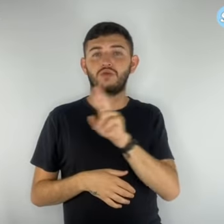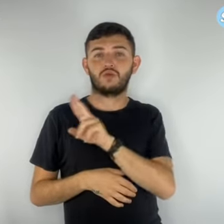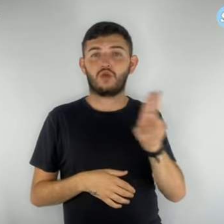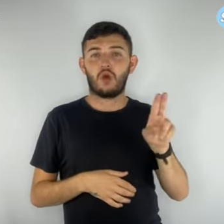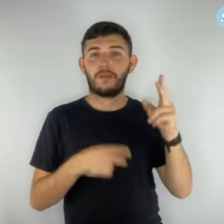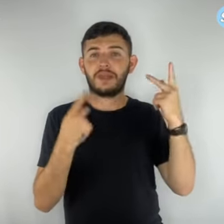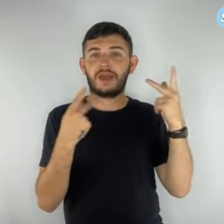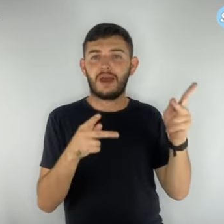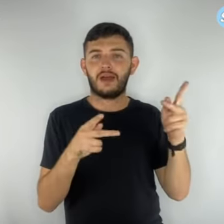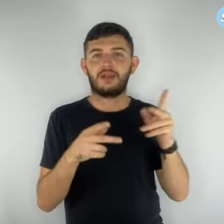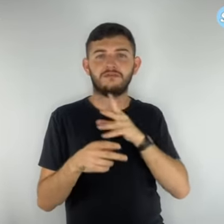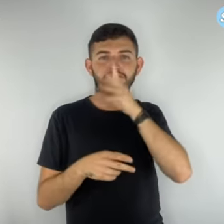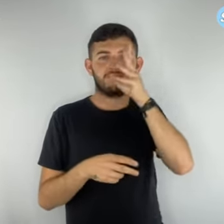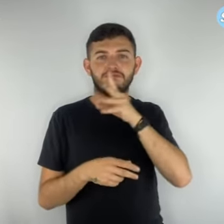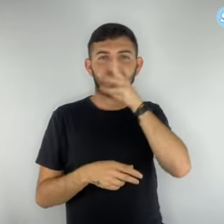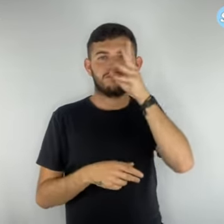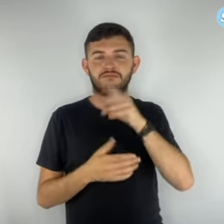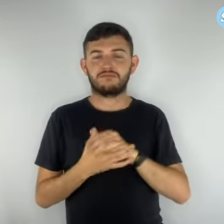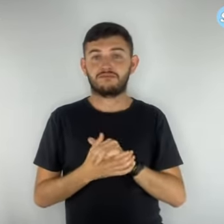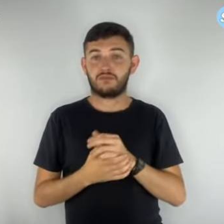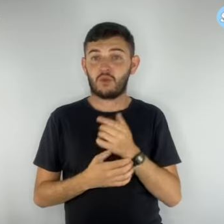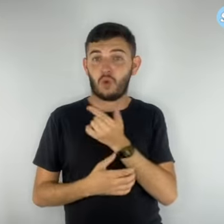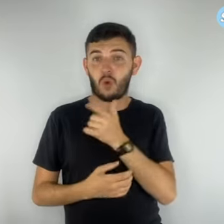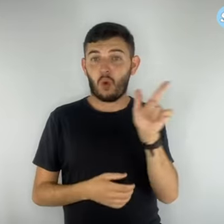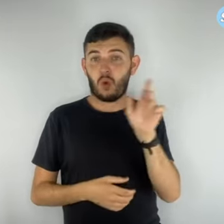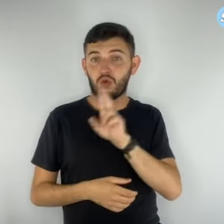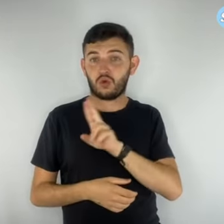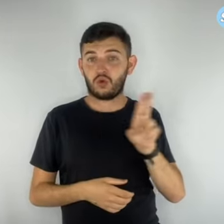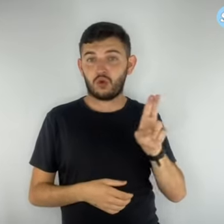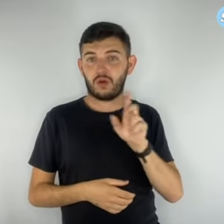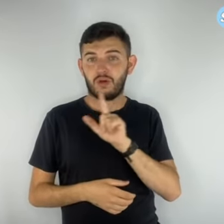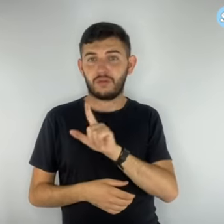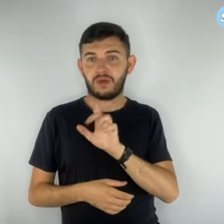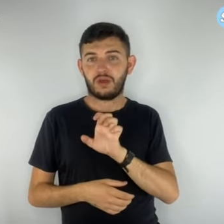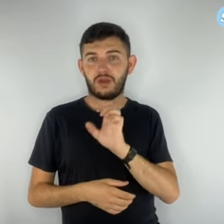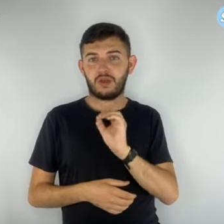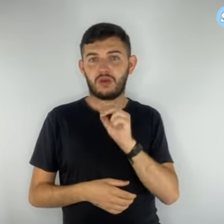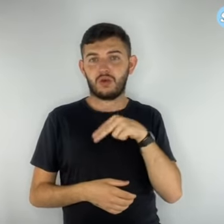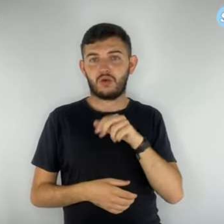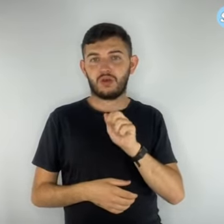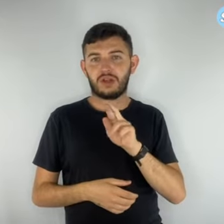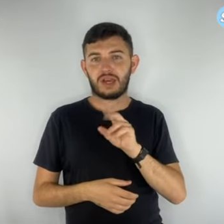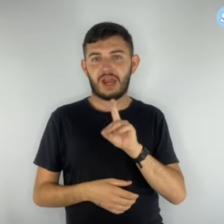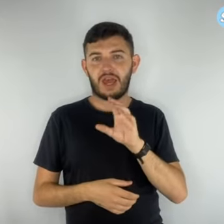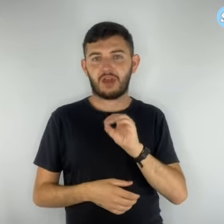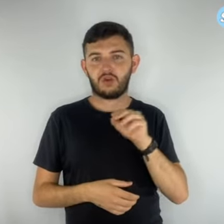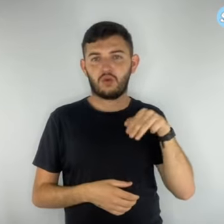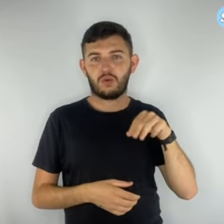O outro nome usado é Leonardo Mota, do núcleo bancário. Com o telefone